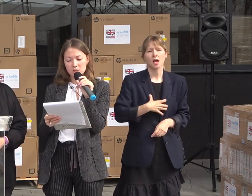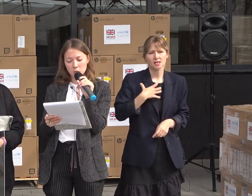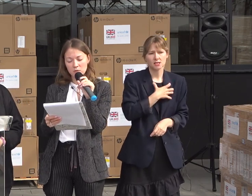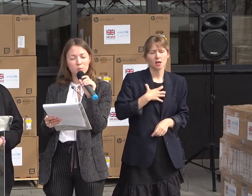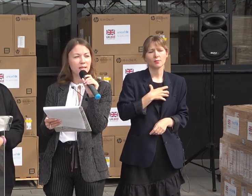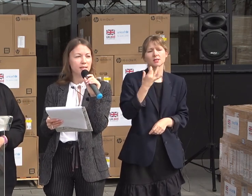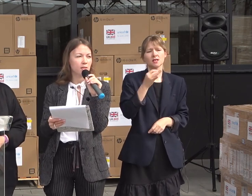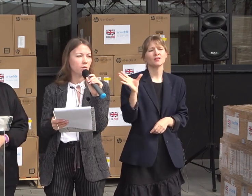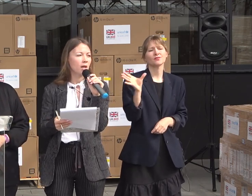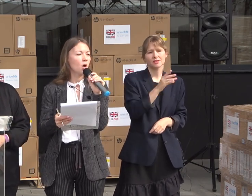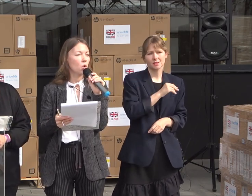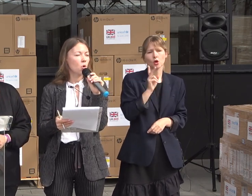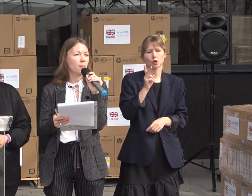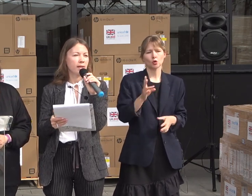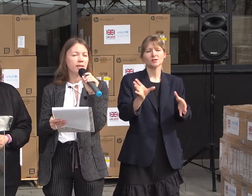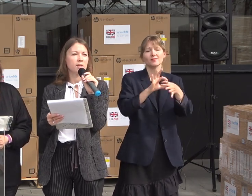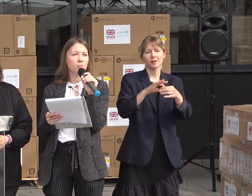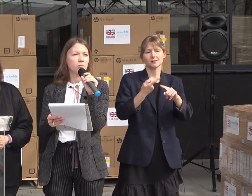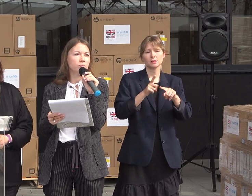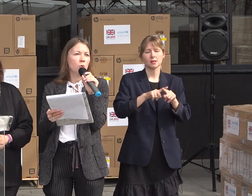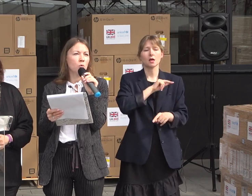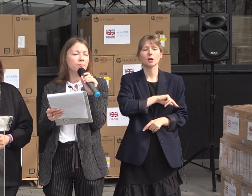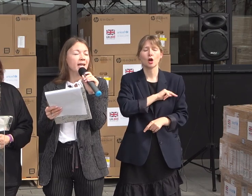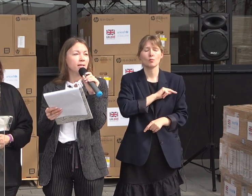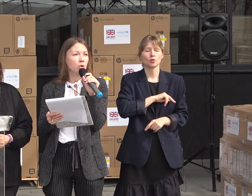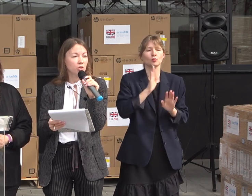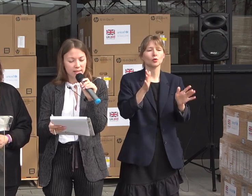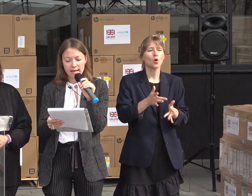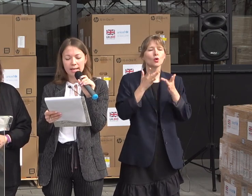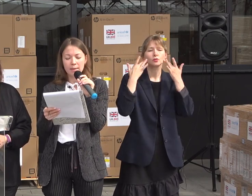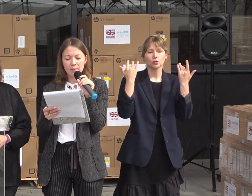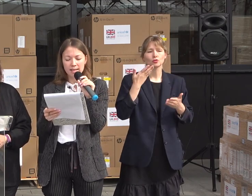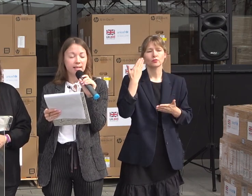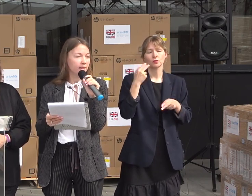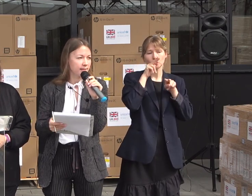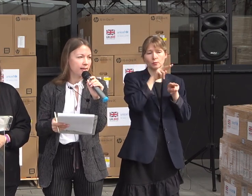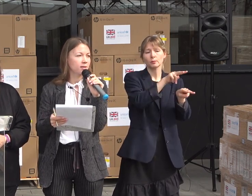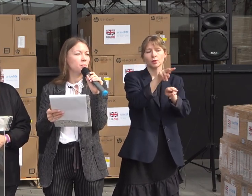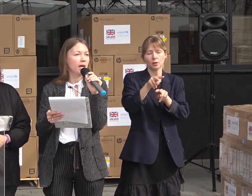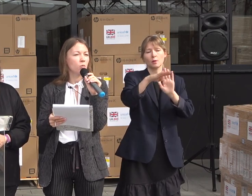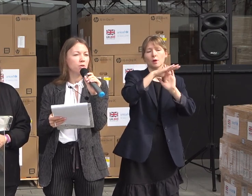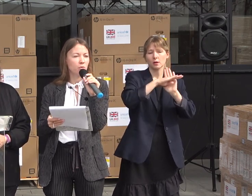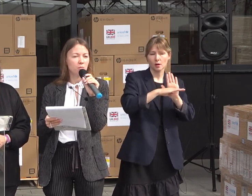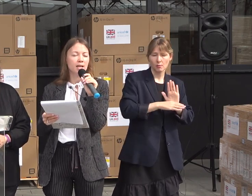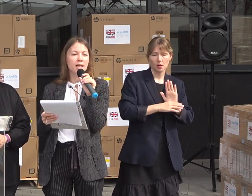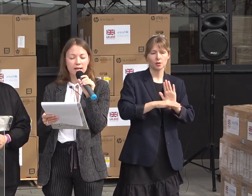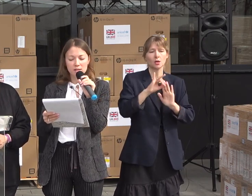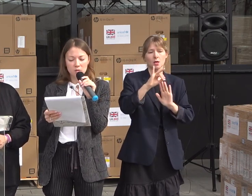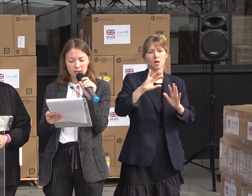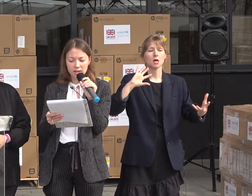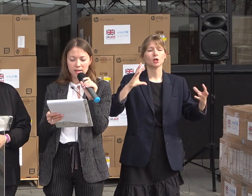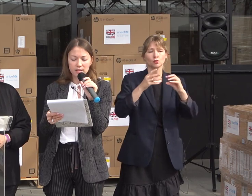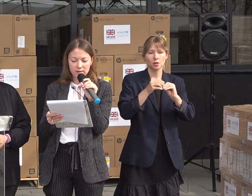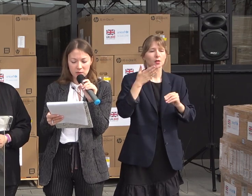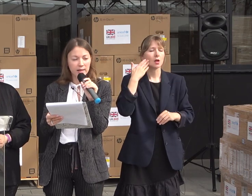structuri vor putea să asigure o monitorizare mai stancatizată, mai uniformă a